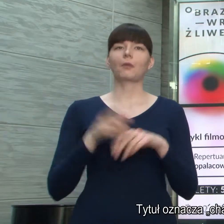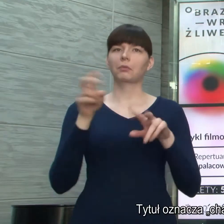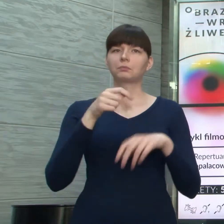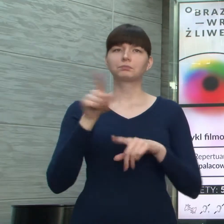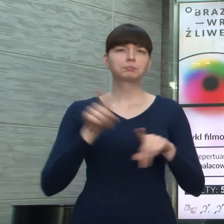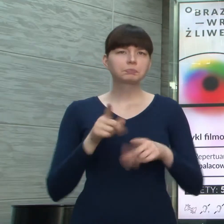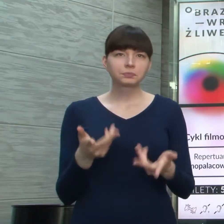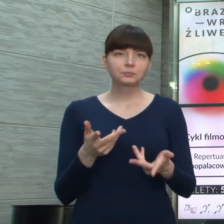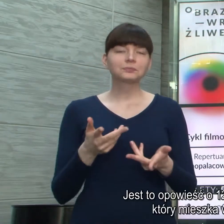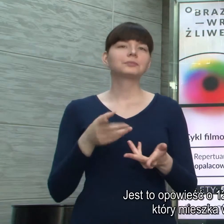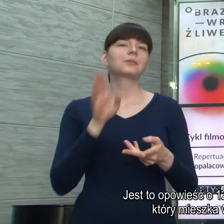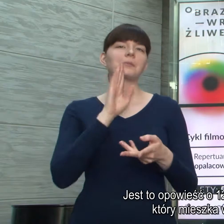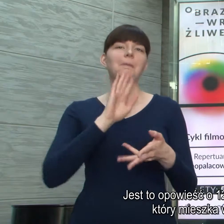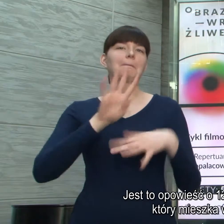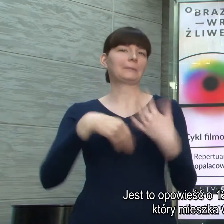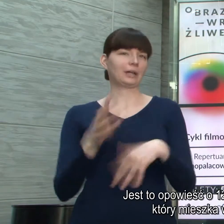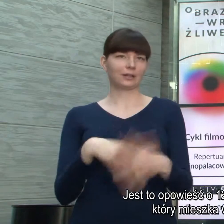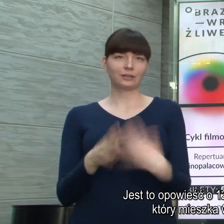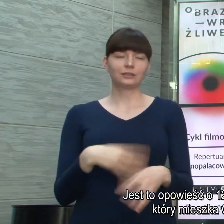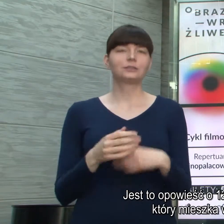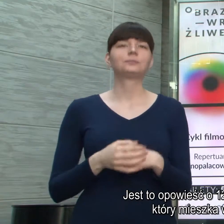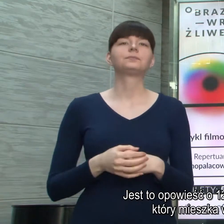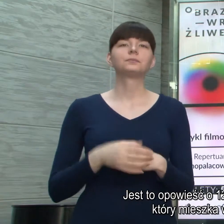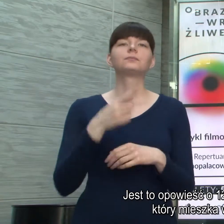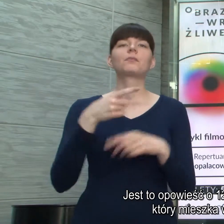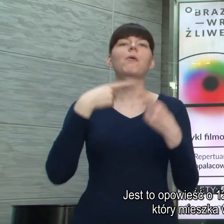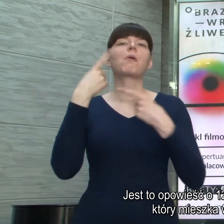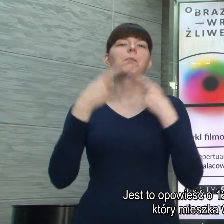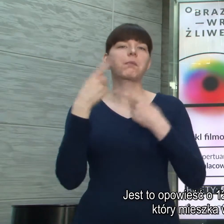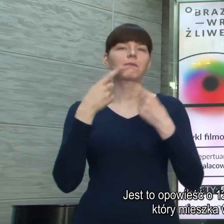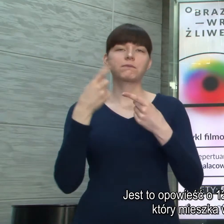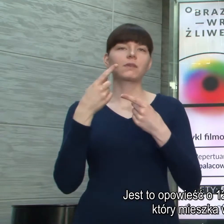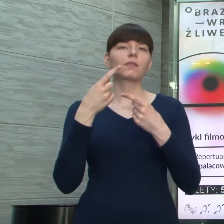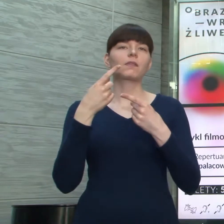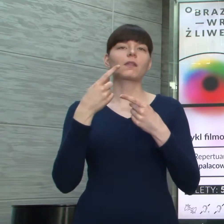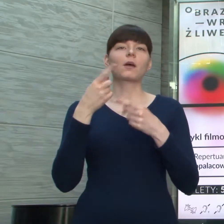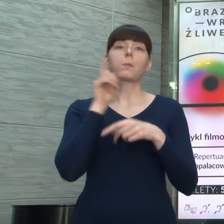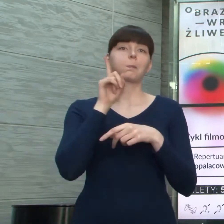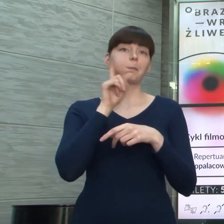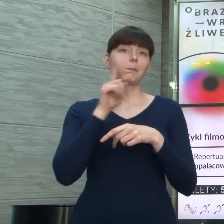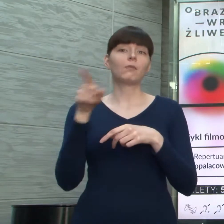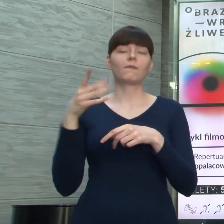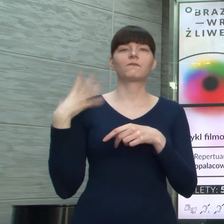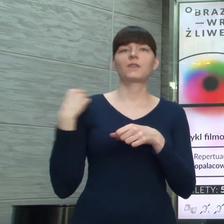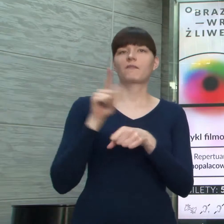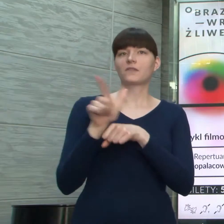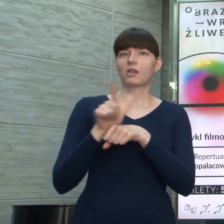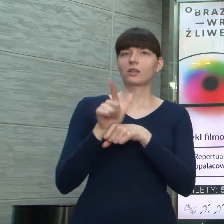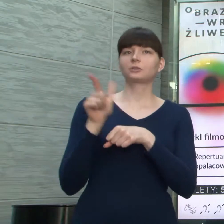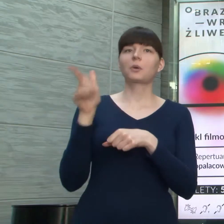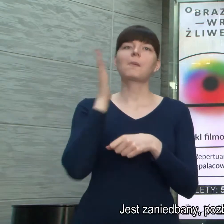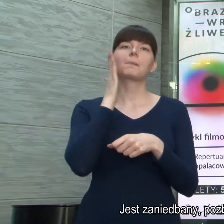chaos, bezład. Jest to opowieść o 12-letnim chłopcu, który mieszka w Bejrucie i